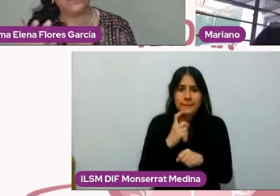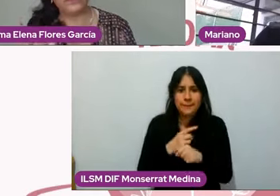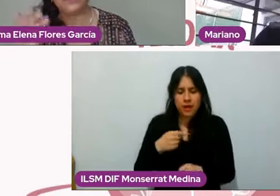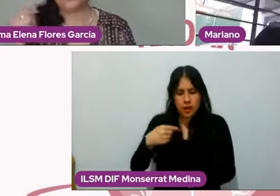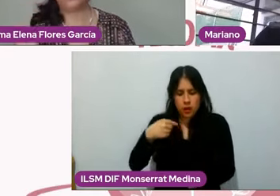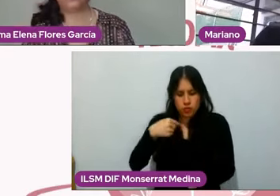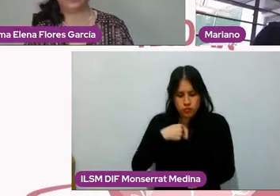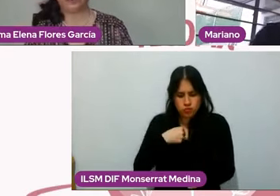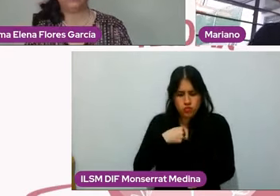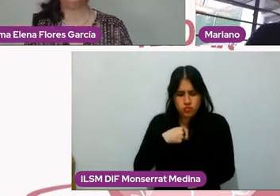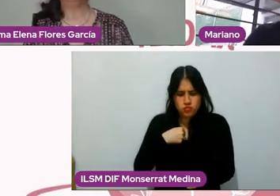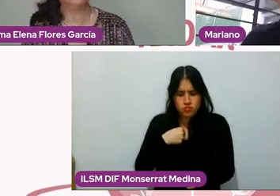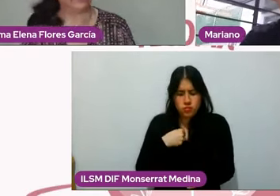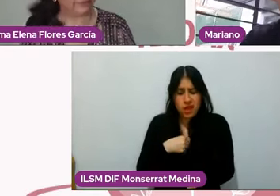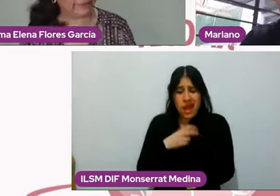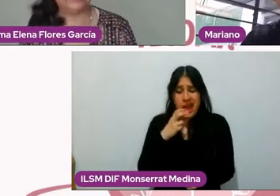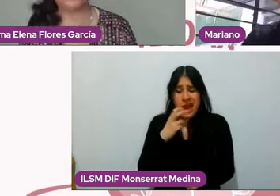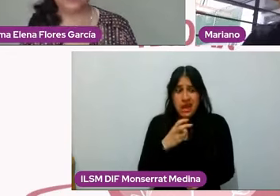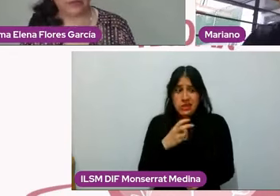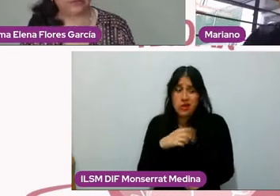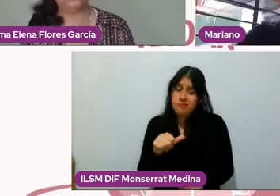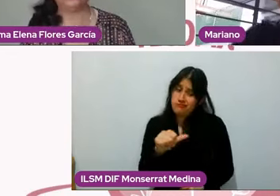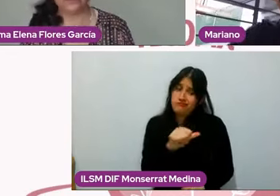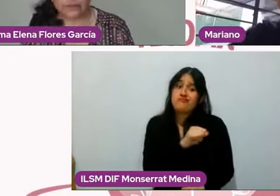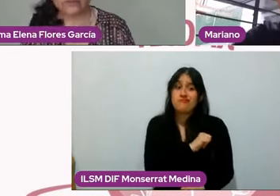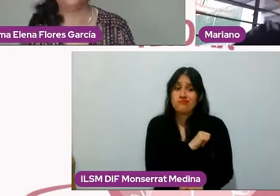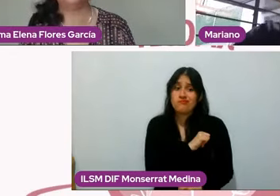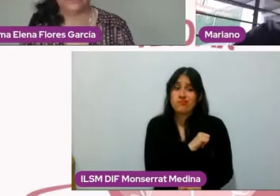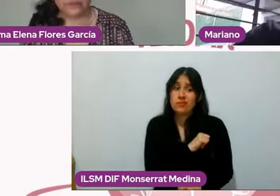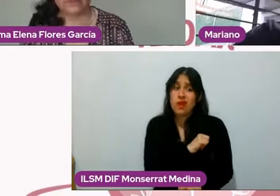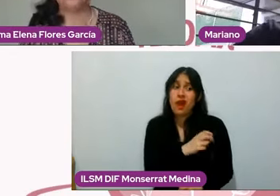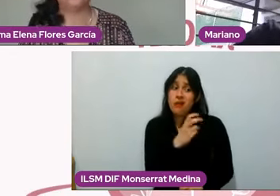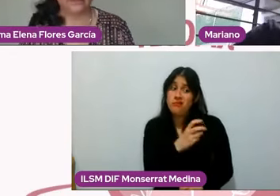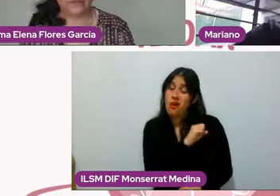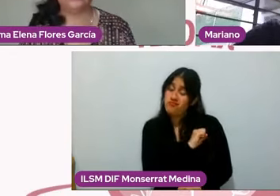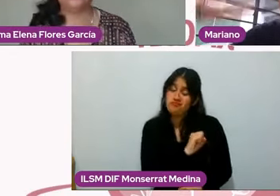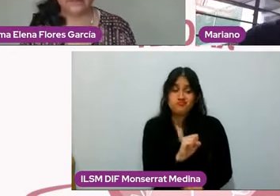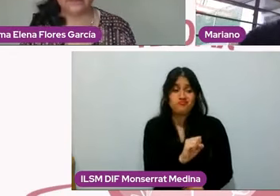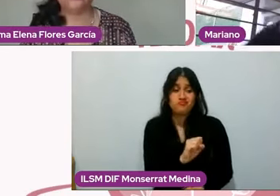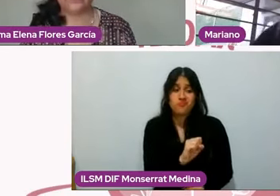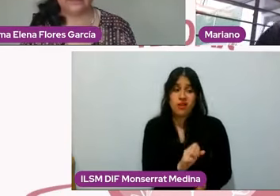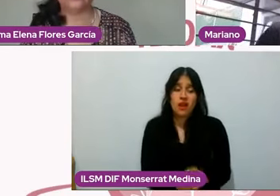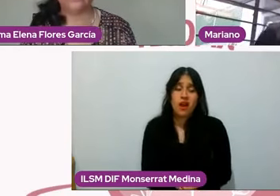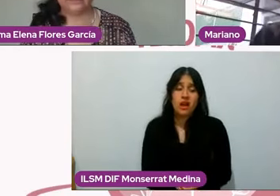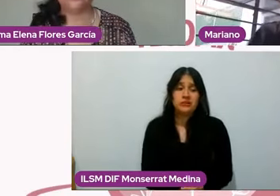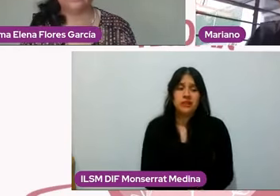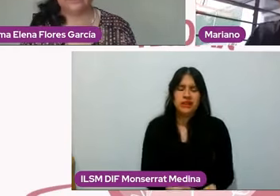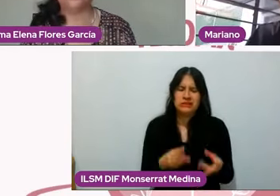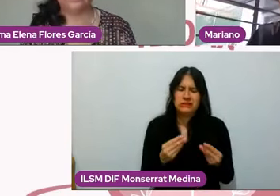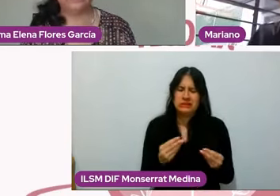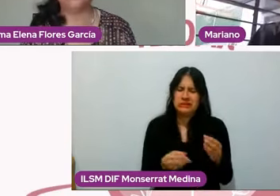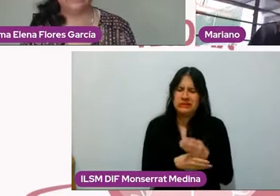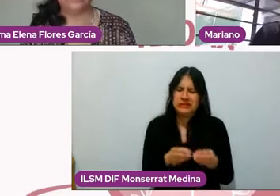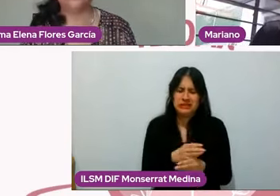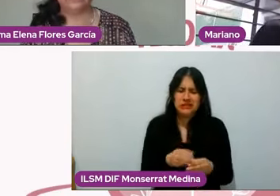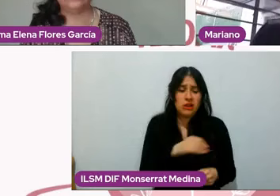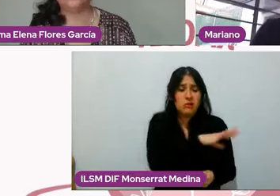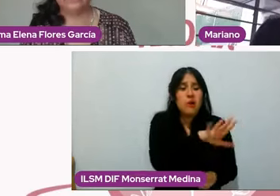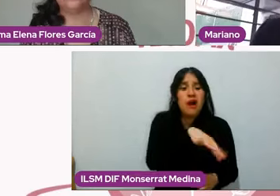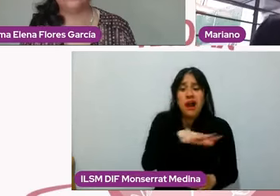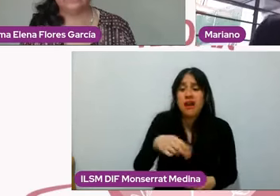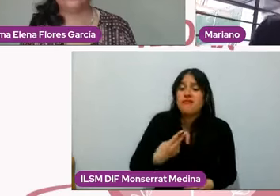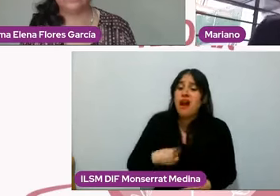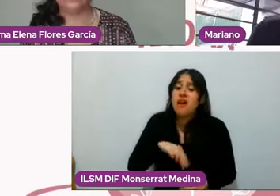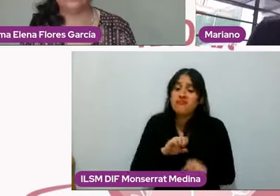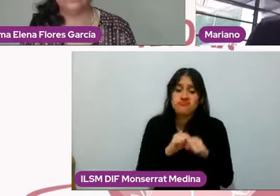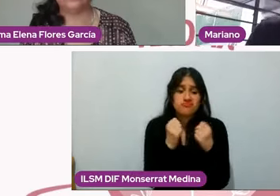en nuestra vida puede ser sumamente egoísta y se ve mal, ¿no? En muchos sectores de nuestra sociedad, sobre